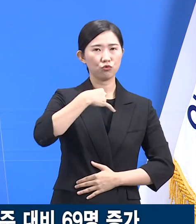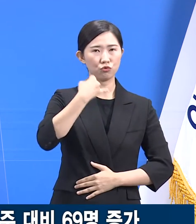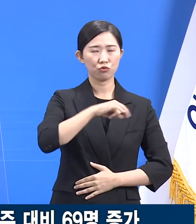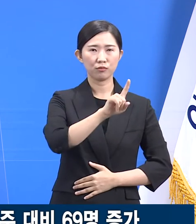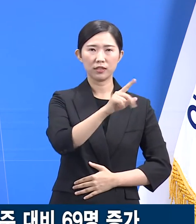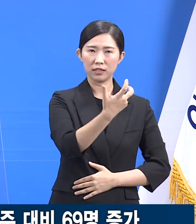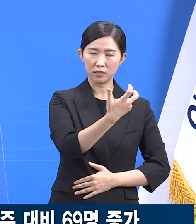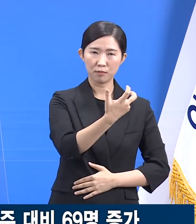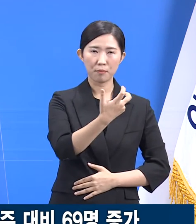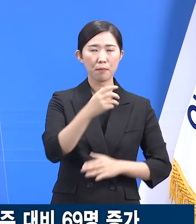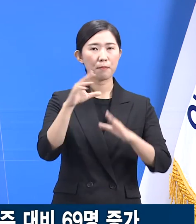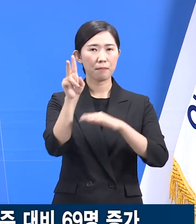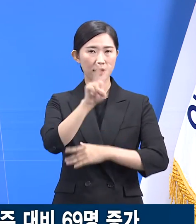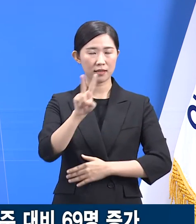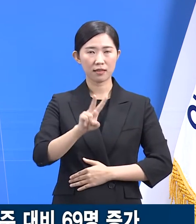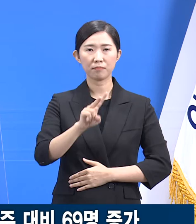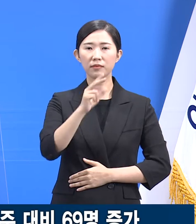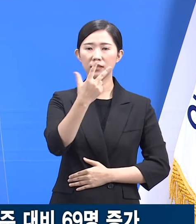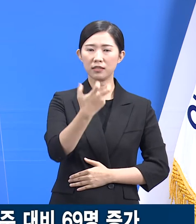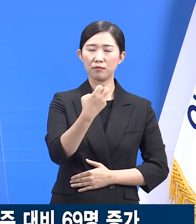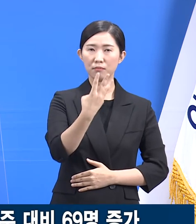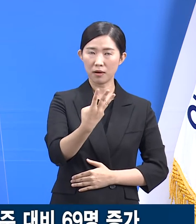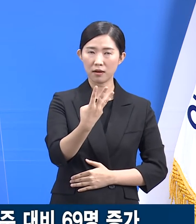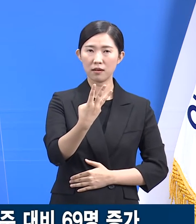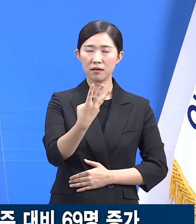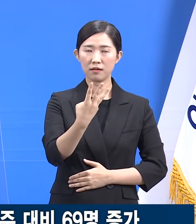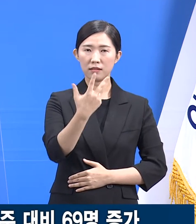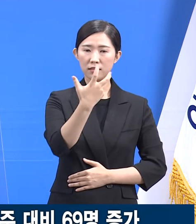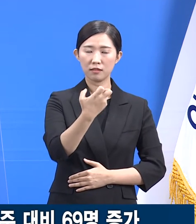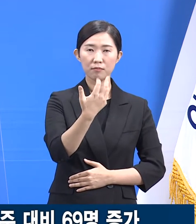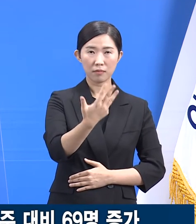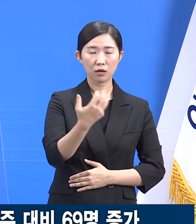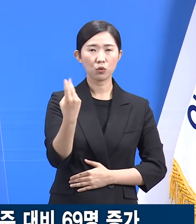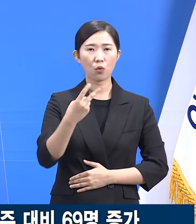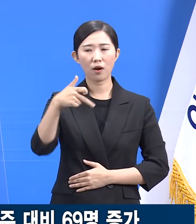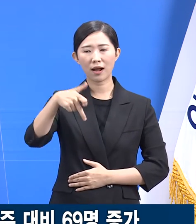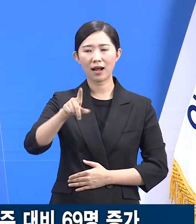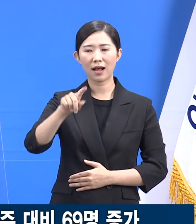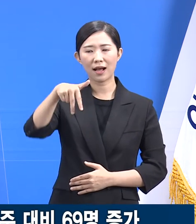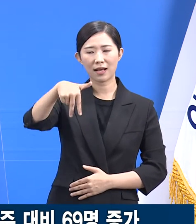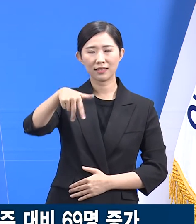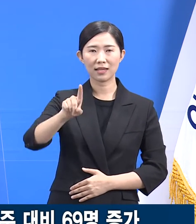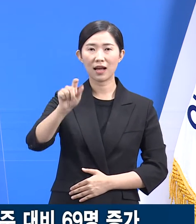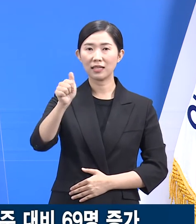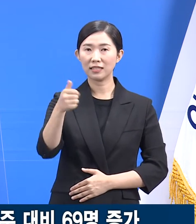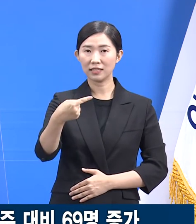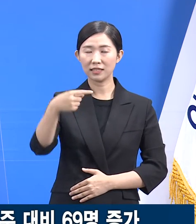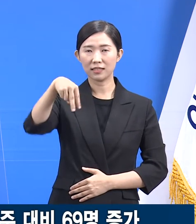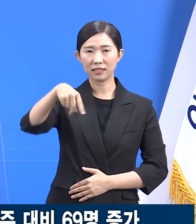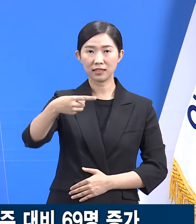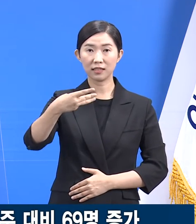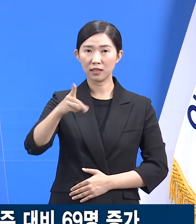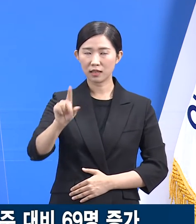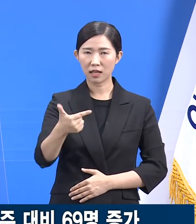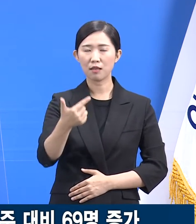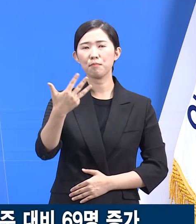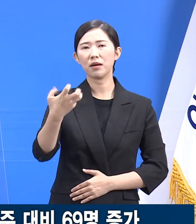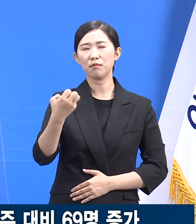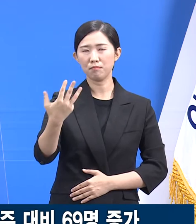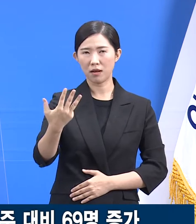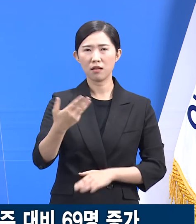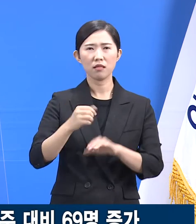118명, 카자흐스탄 88명 순으로 주로 외국인 영세사업장에서 다수 발생하였습니다.